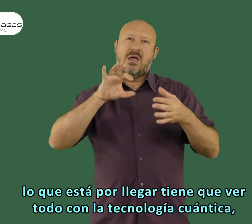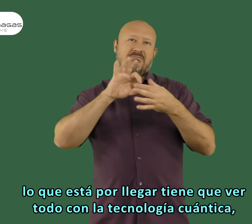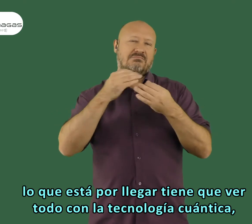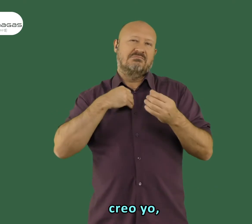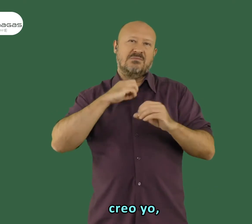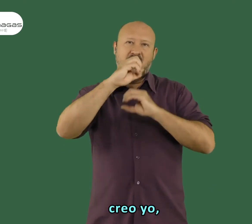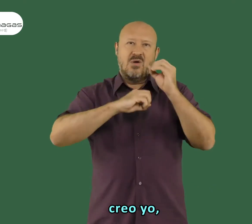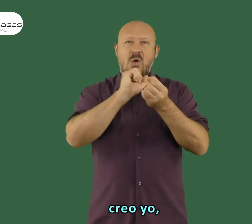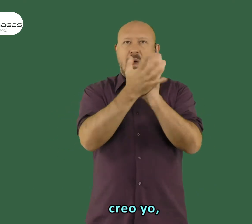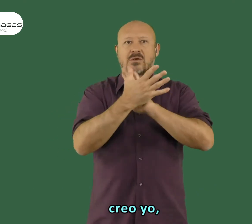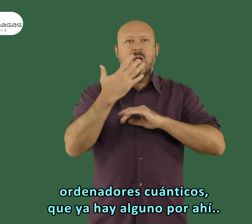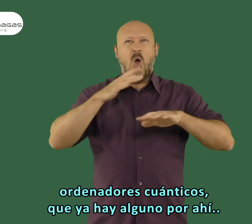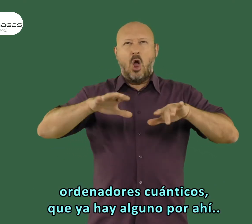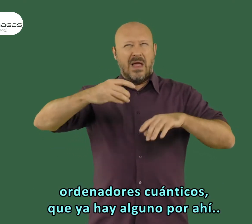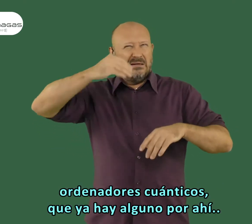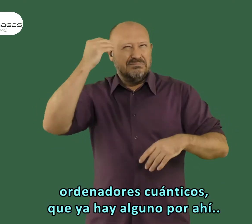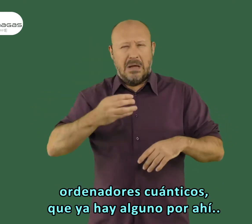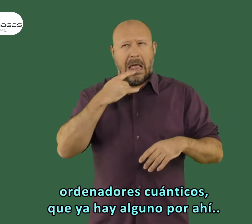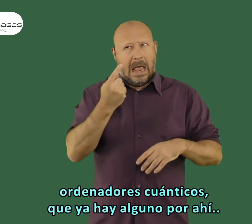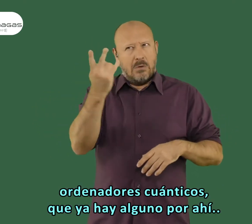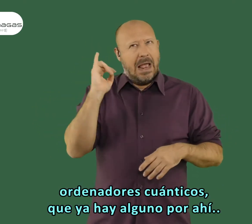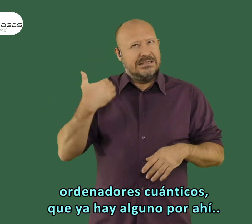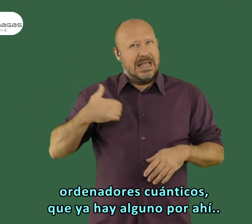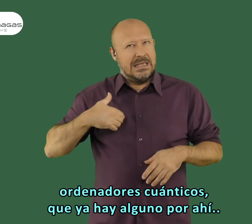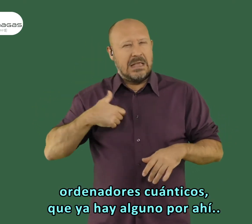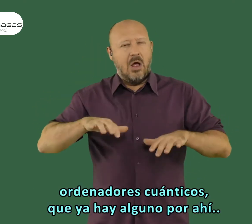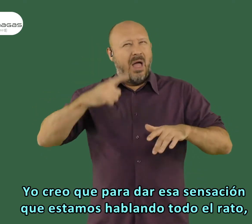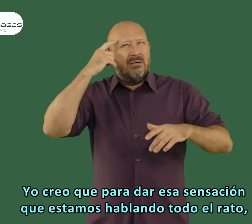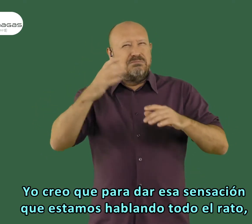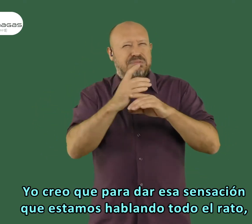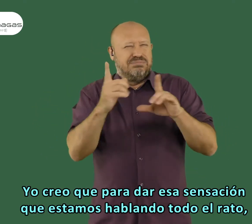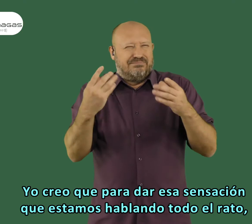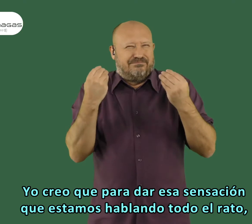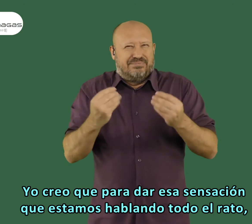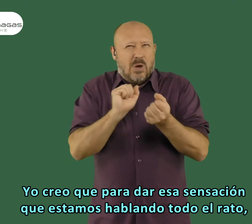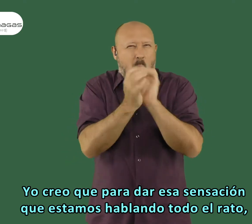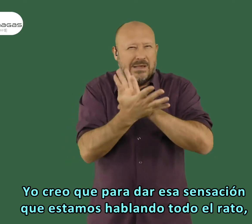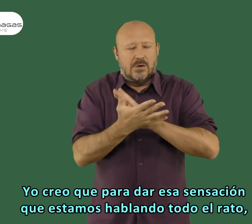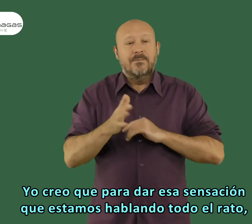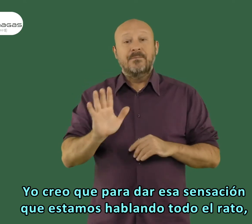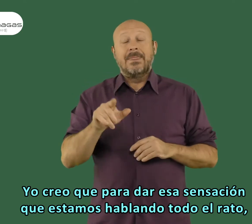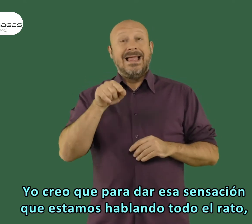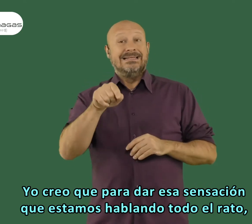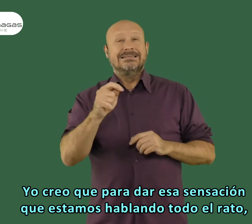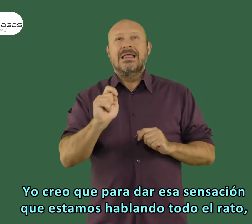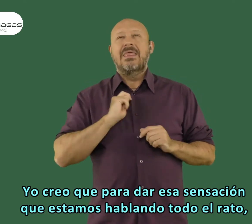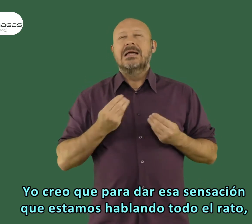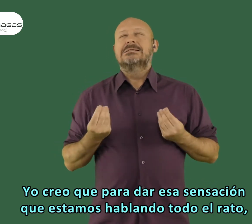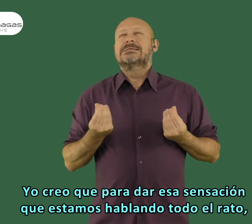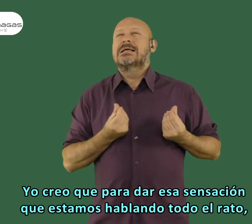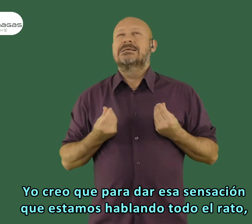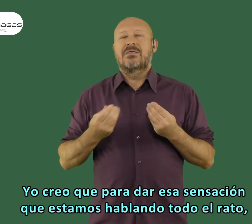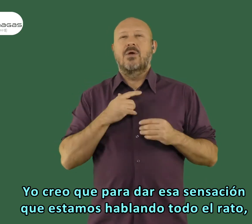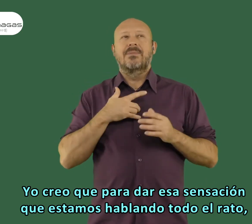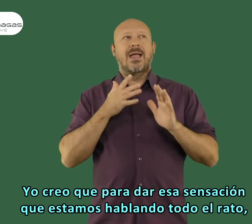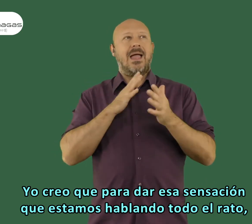todo con la tecnología cuántica, creo yo, ¿no? De ordenadores cuánticos, hay alguno por ahí. Entonces, el tema, yo creo que para dar